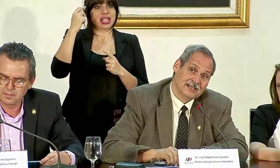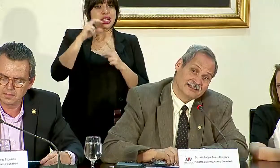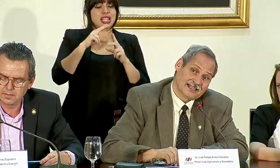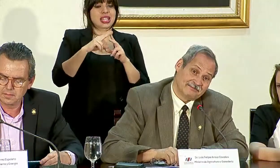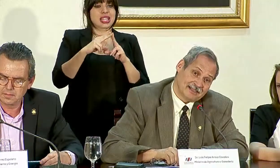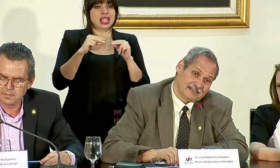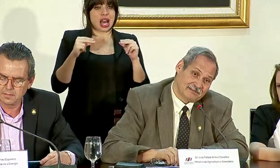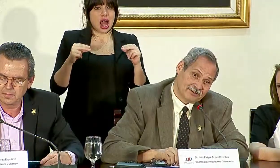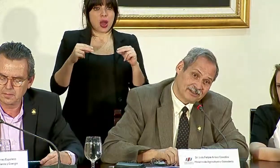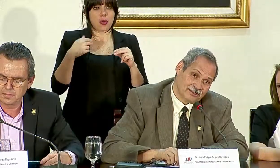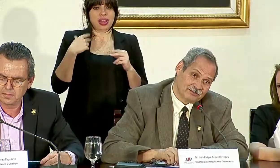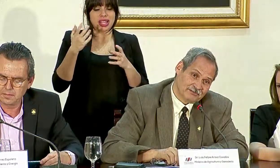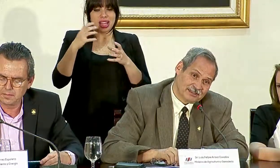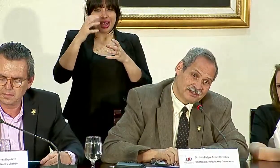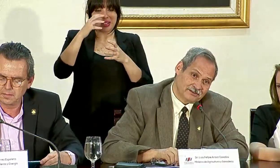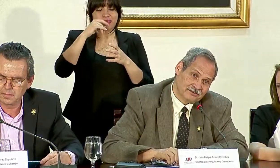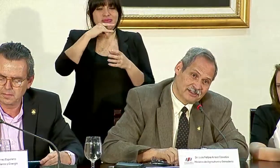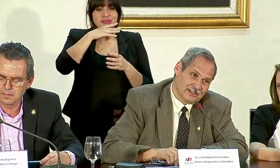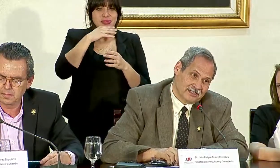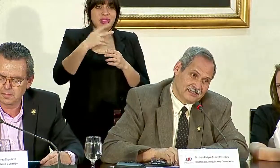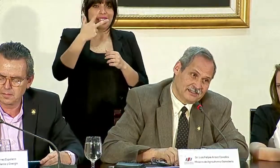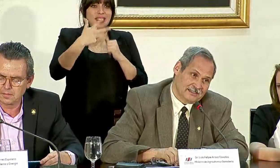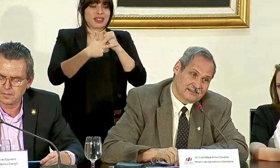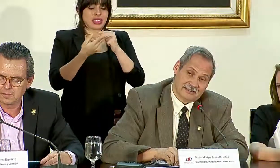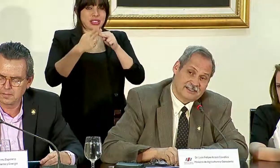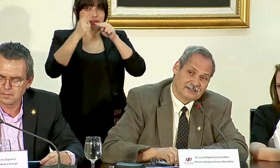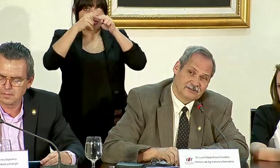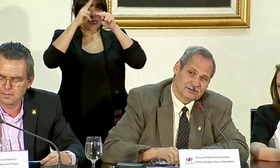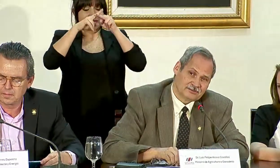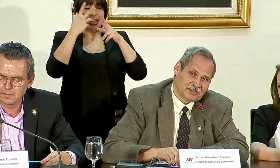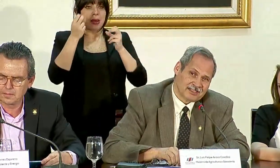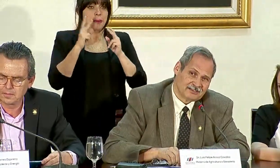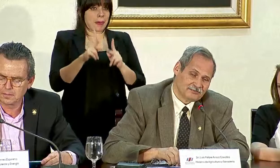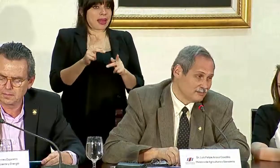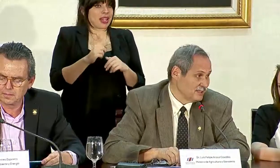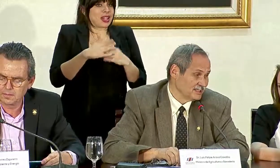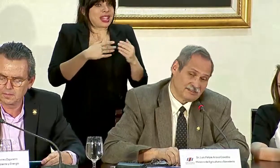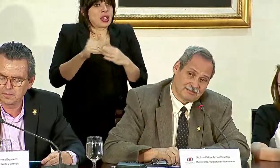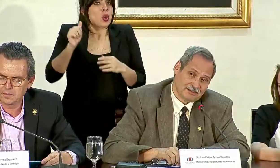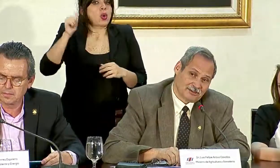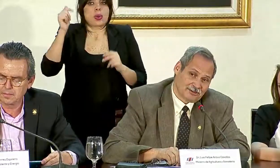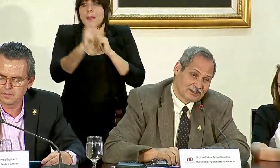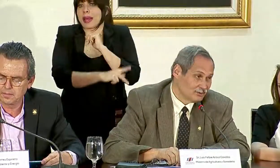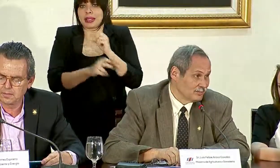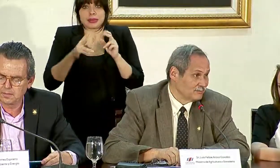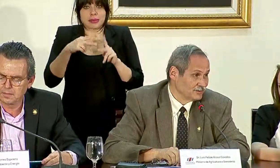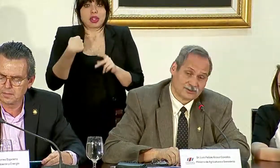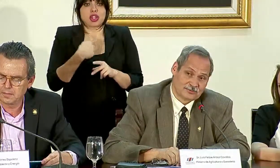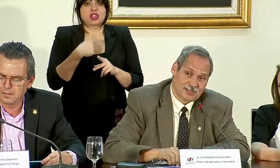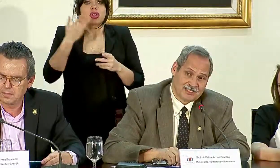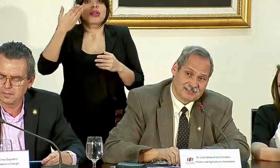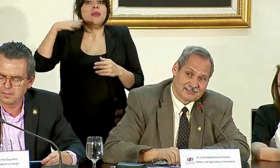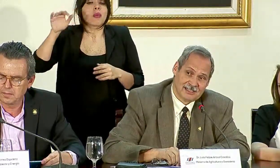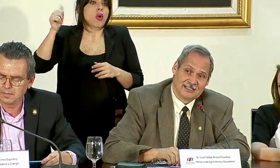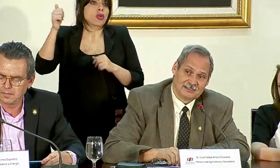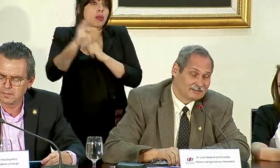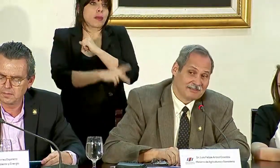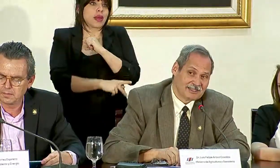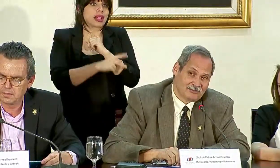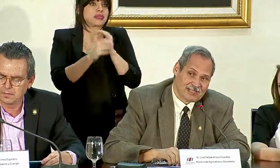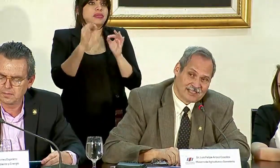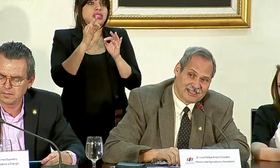residuos tres veces mayor a lo permitido y ningún otro país lo permite, más bien nosotros lo devolvimos, en otros países